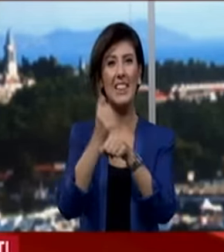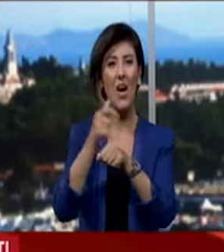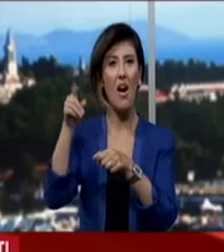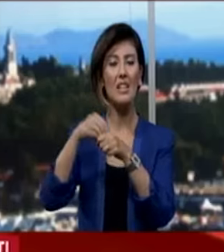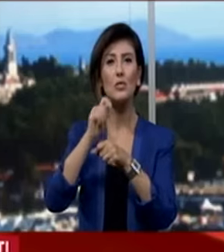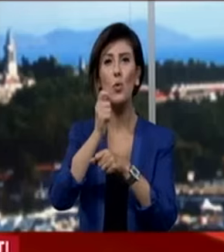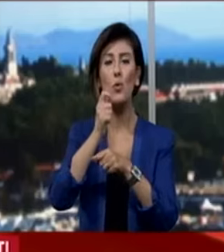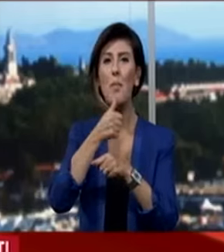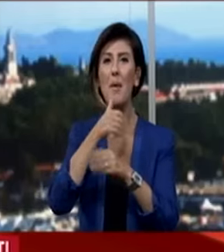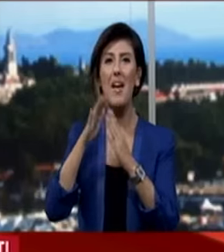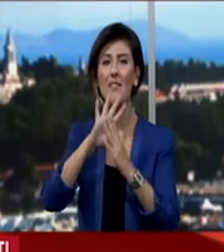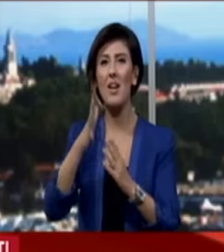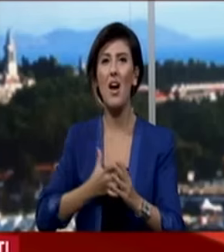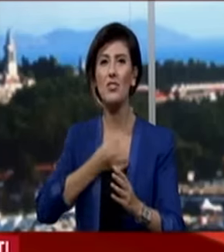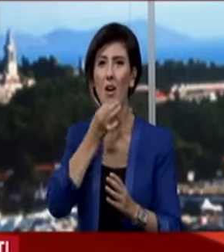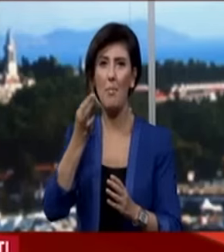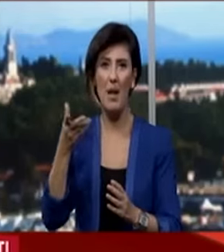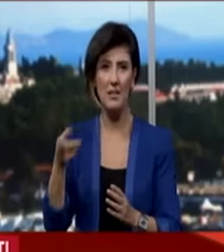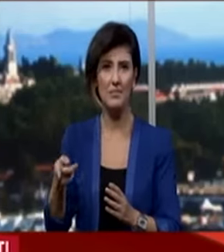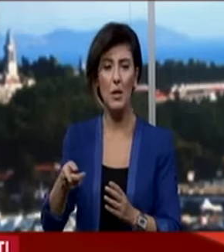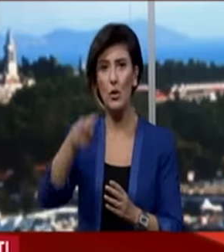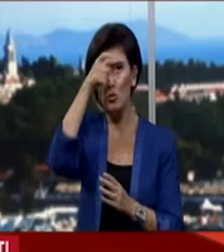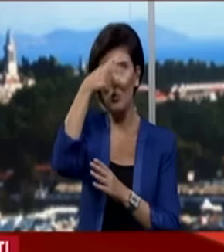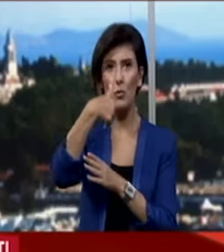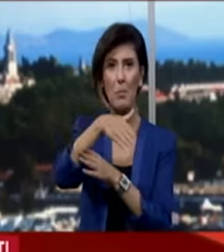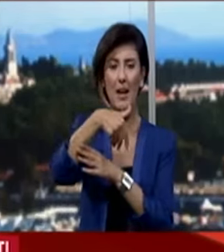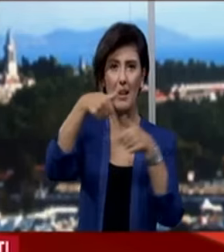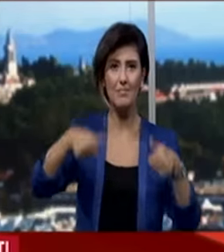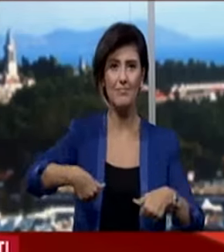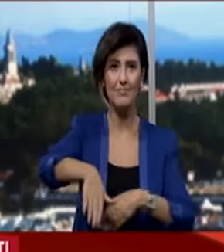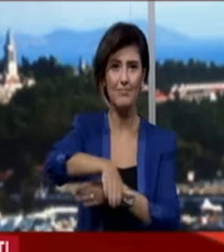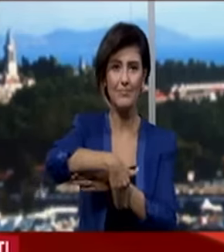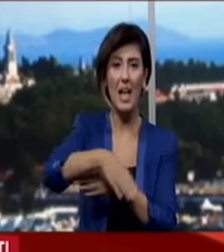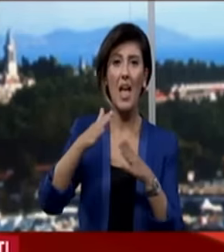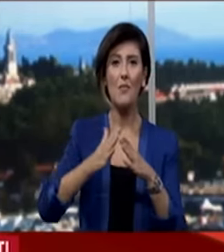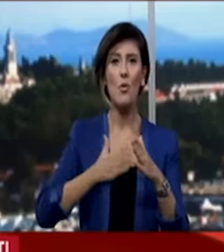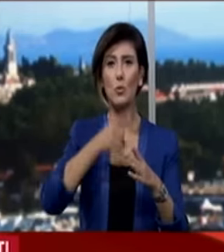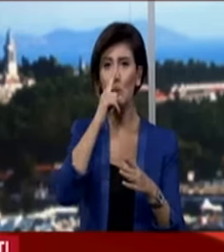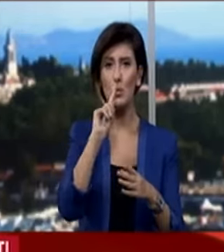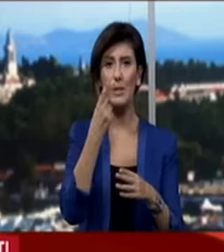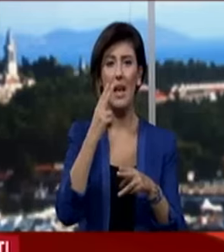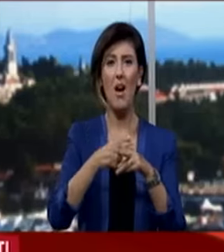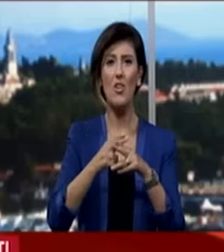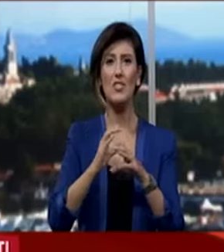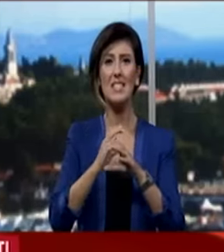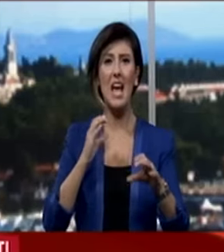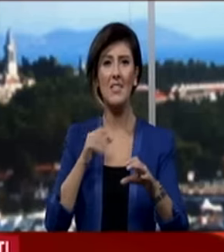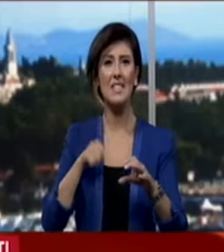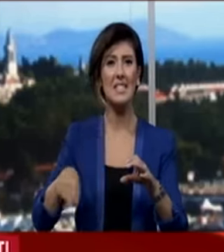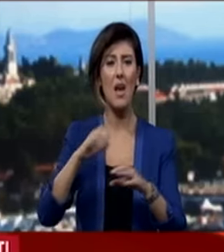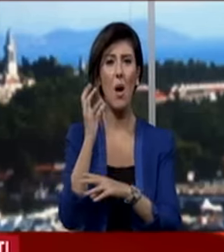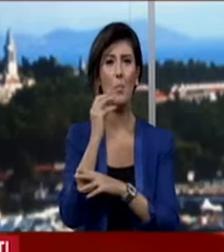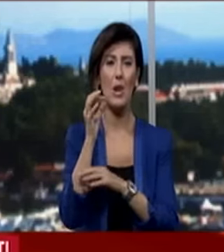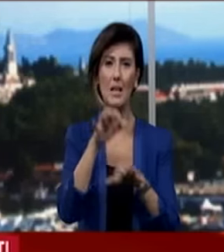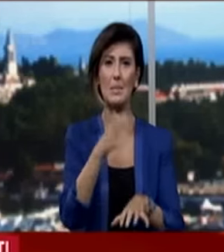acı haber ulaştı. Şehidin evinin balkonuna Türk bayrağı ısılırken evinin önünde de 112 acil servis ekipleri ve